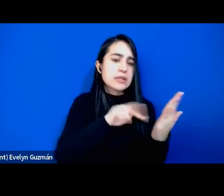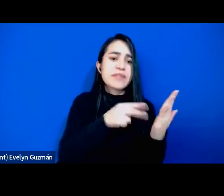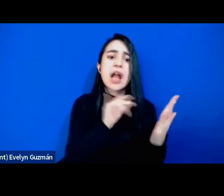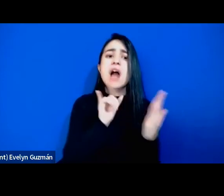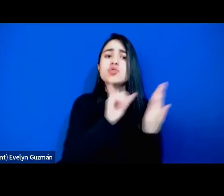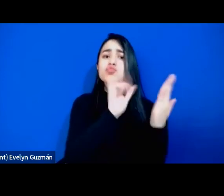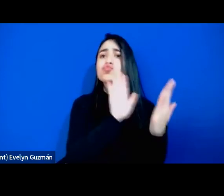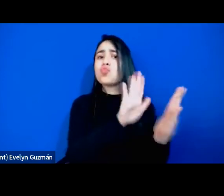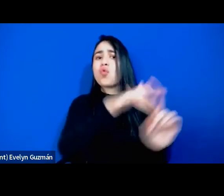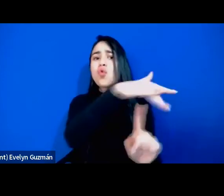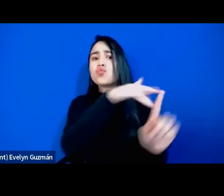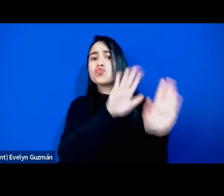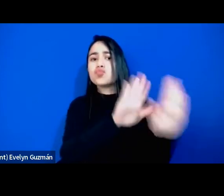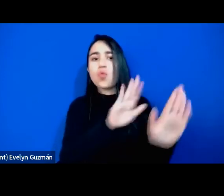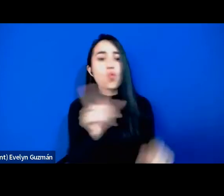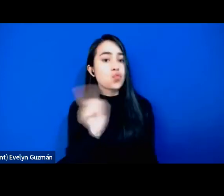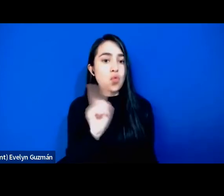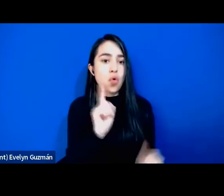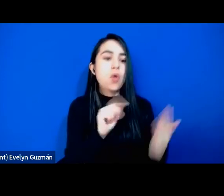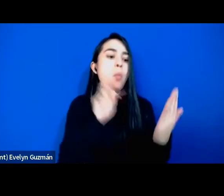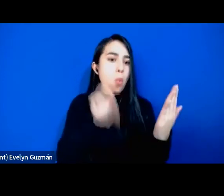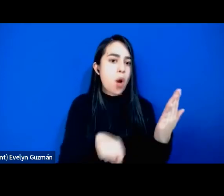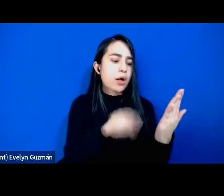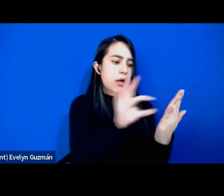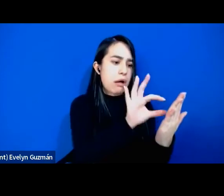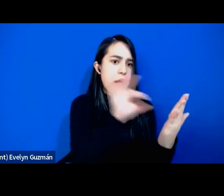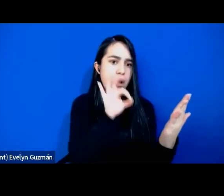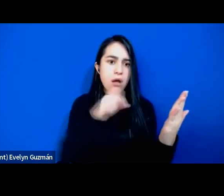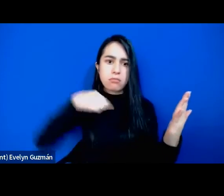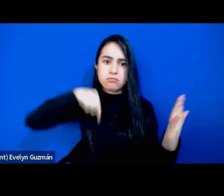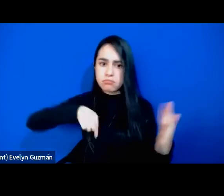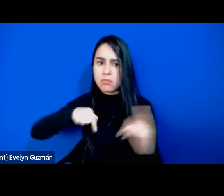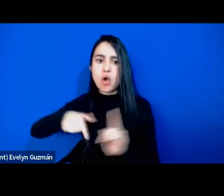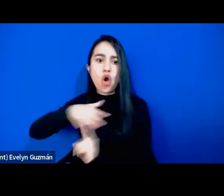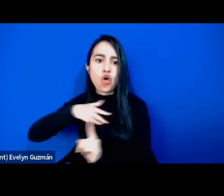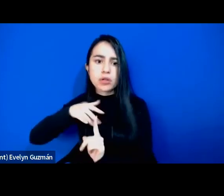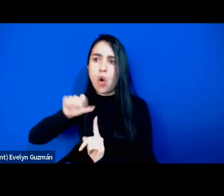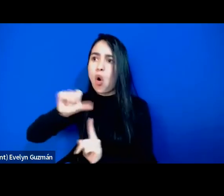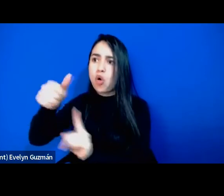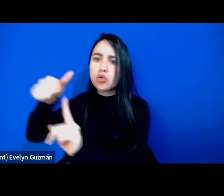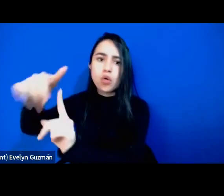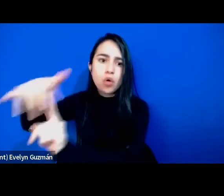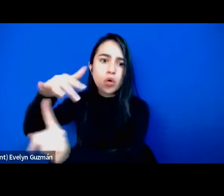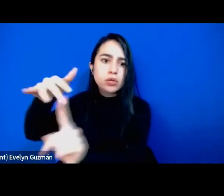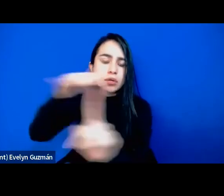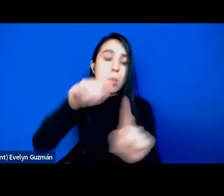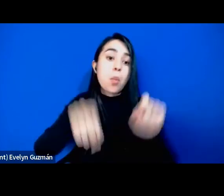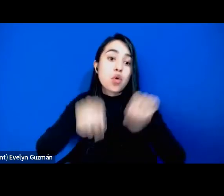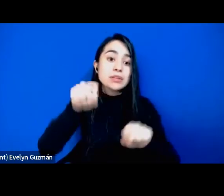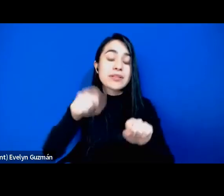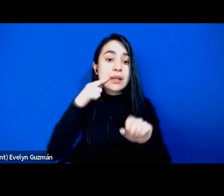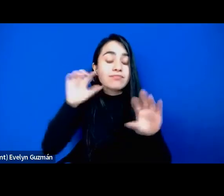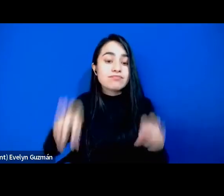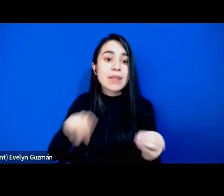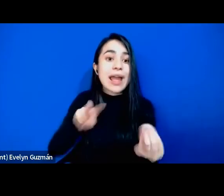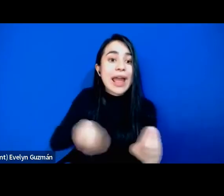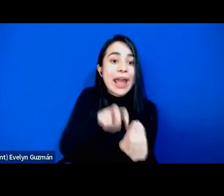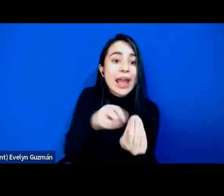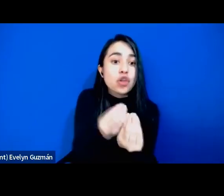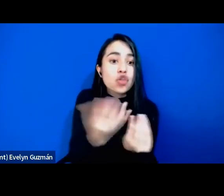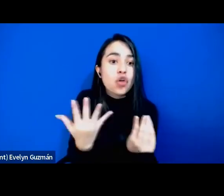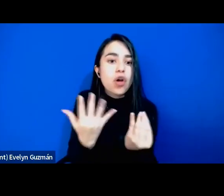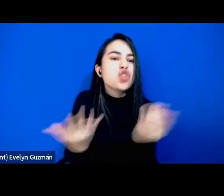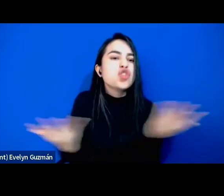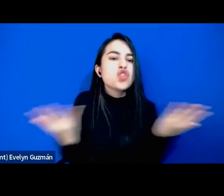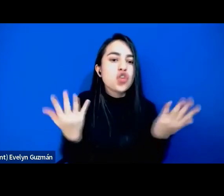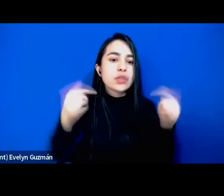compañeras a otros contextos a pesar digamos que el espacio etnográfico fue aquí en Colombia entonces yo me